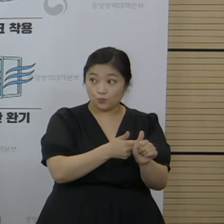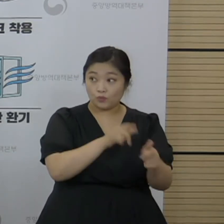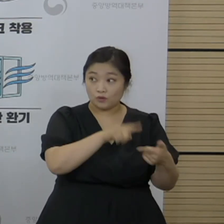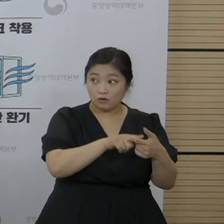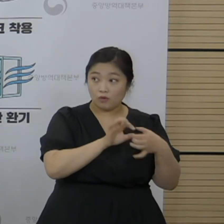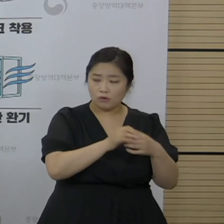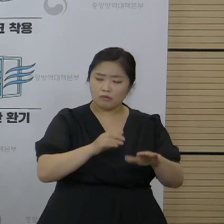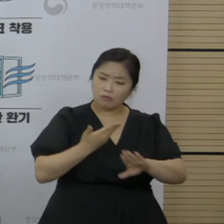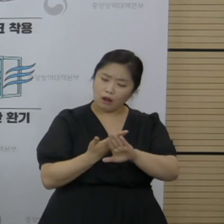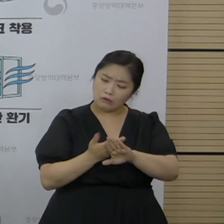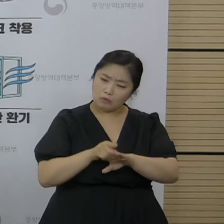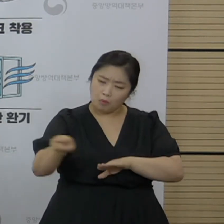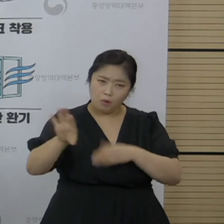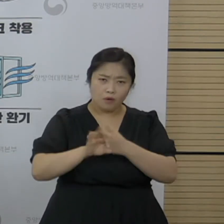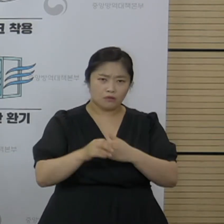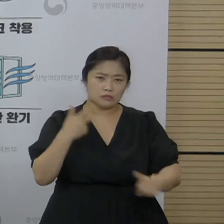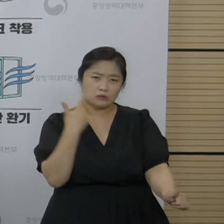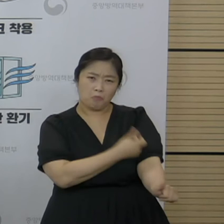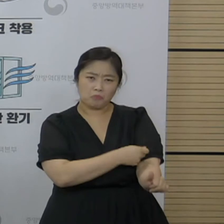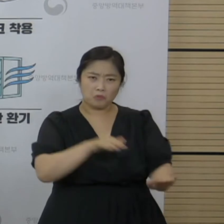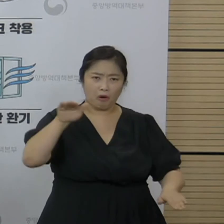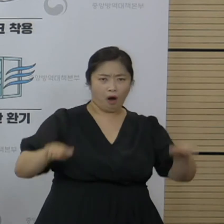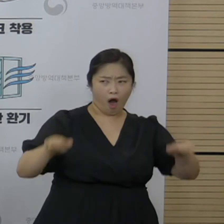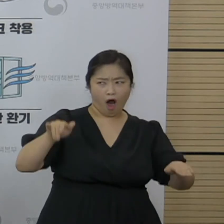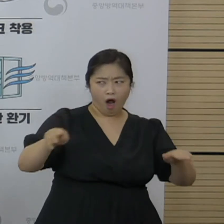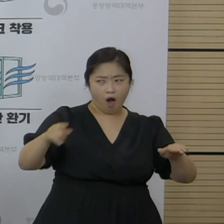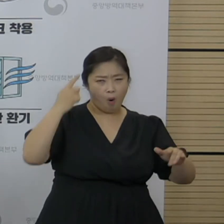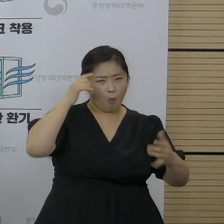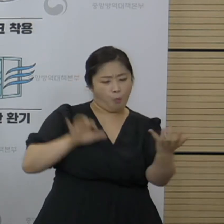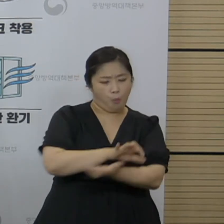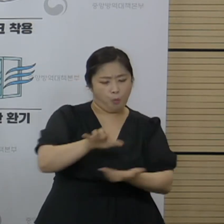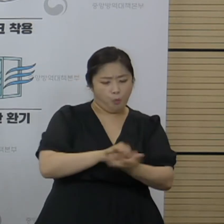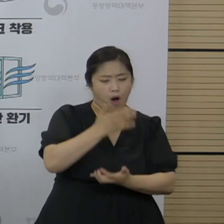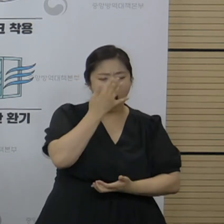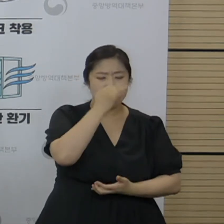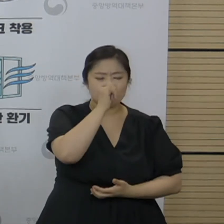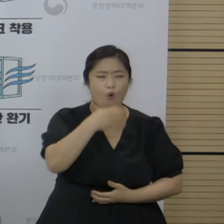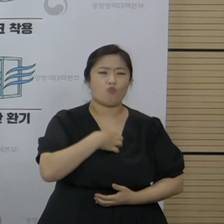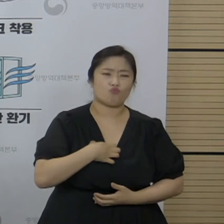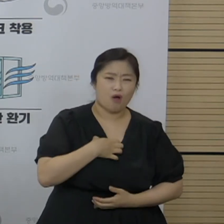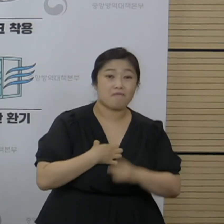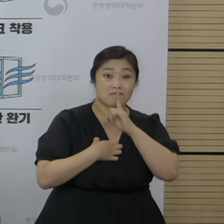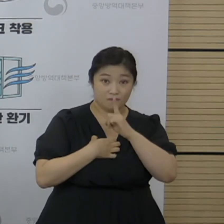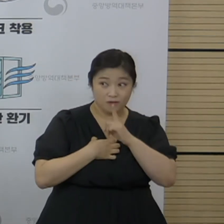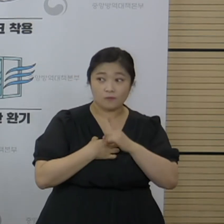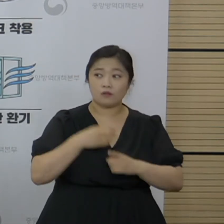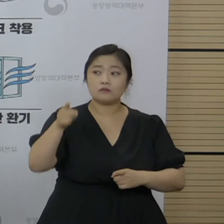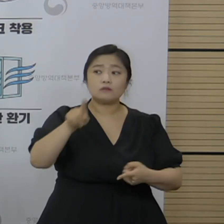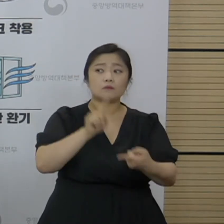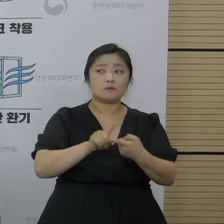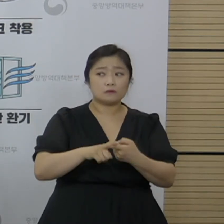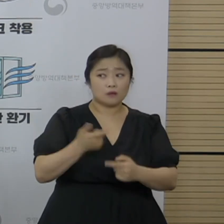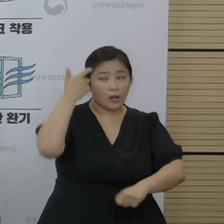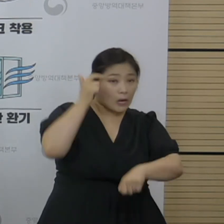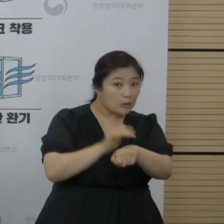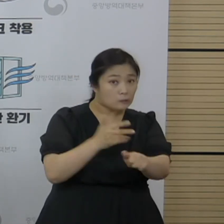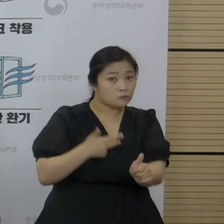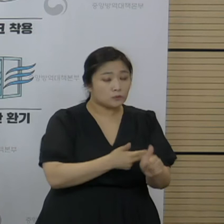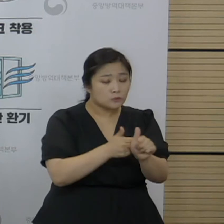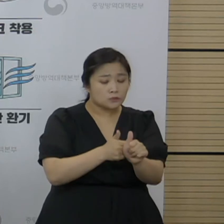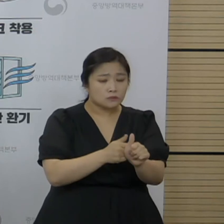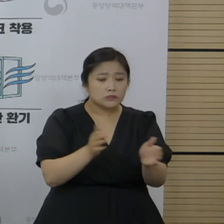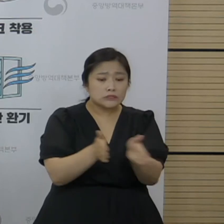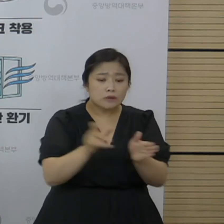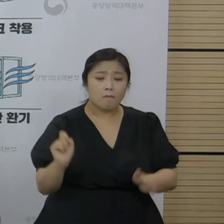일각에서는 접종 형평성에 따른 혼선이 약이 될 수 있다는 우려가 있습니다. 이에 대해서 자율접종 도입